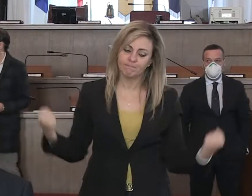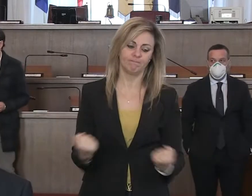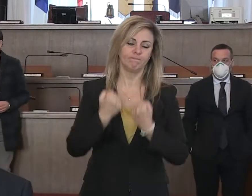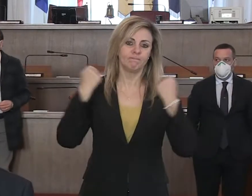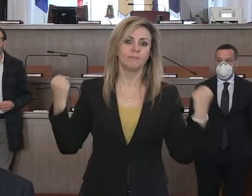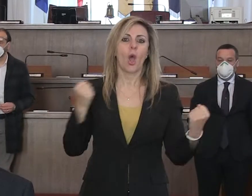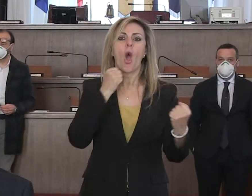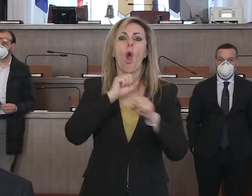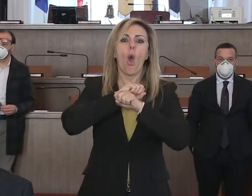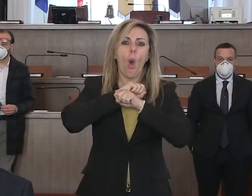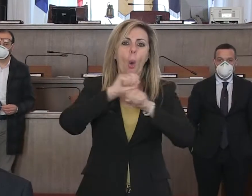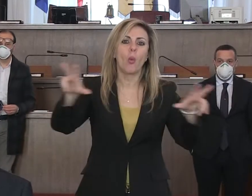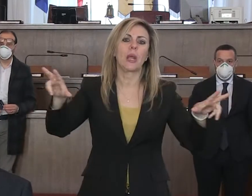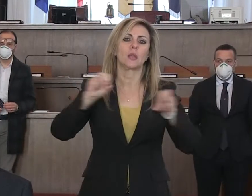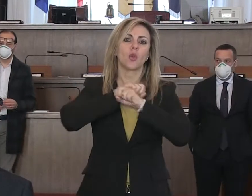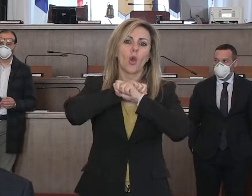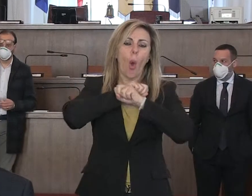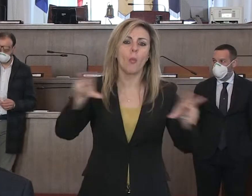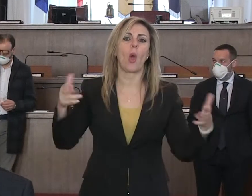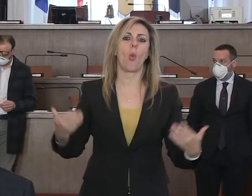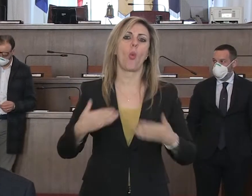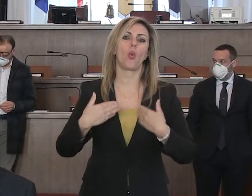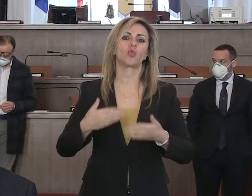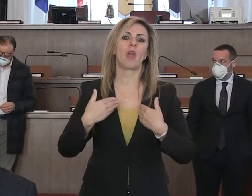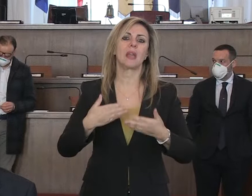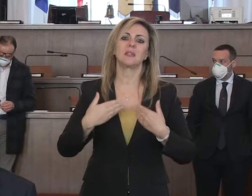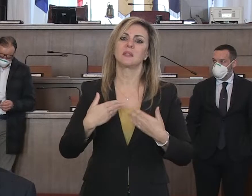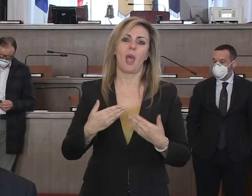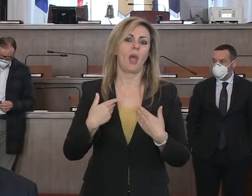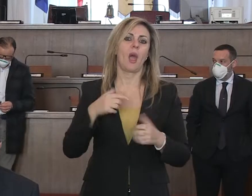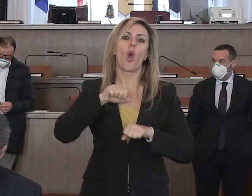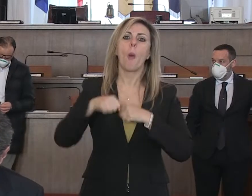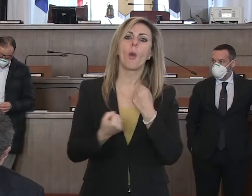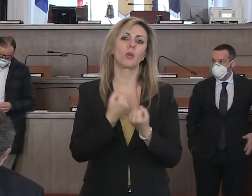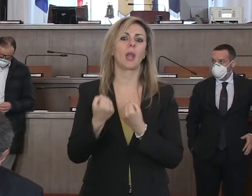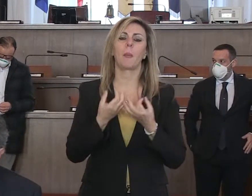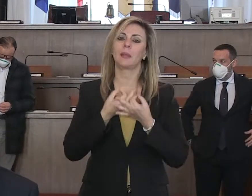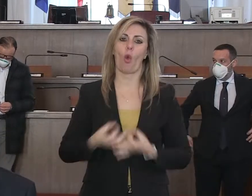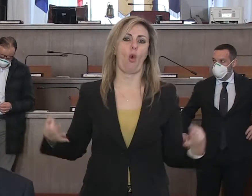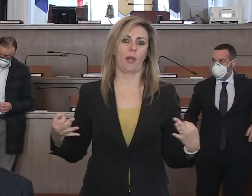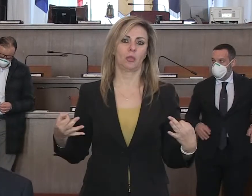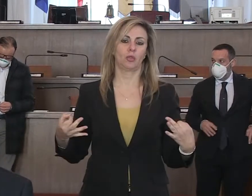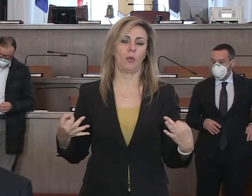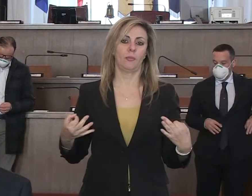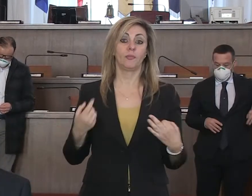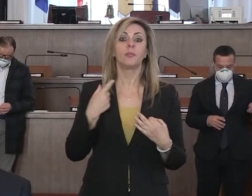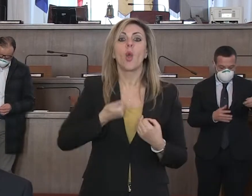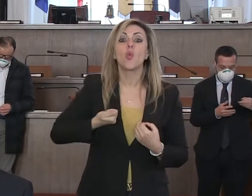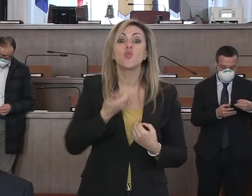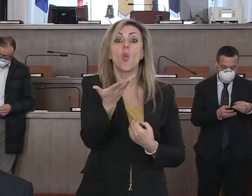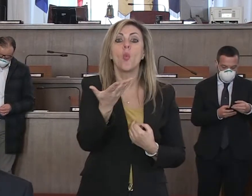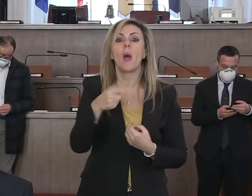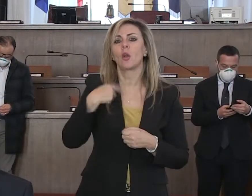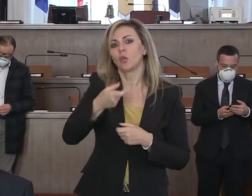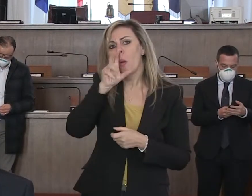comunicazione, dell'urgenza e della necessità di mantenere i comportamenti corretti. I dettagli poi sui numeri li daranno l